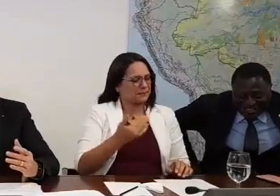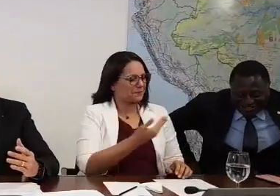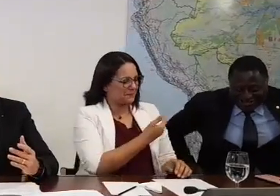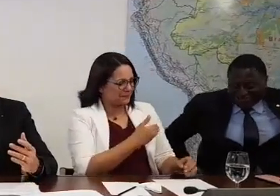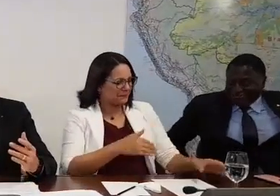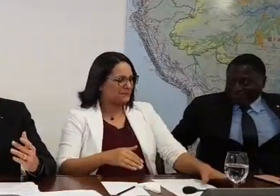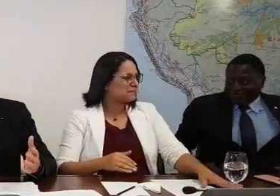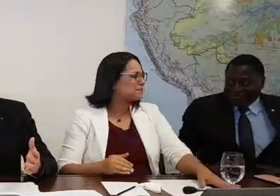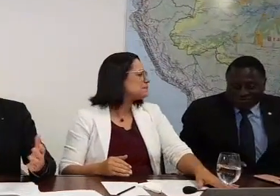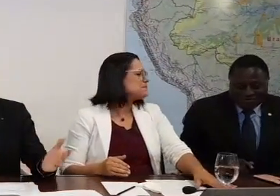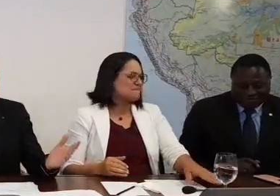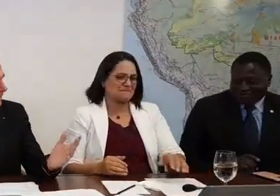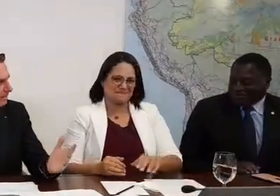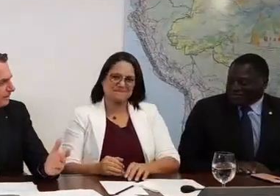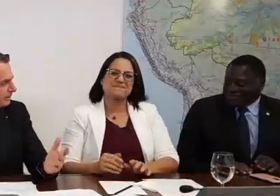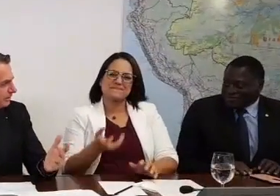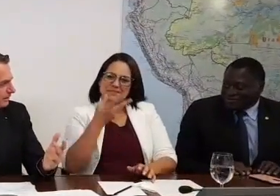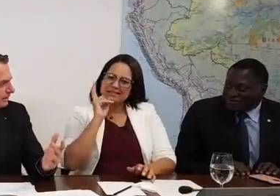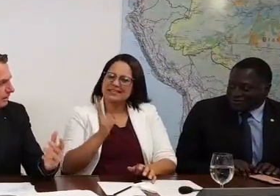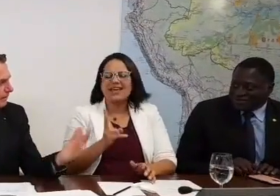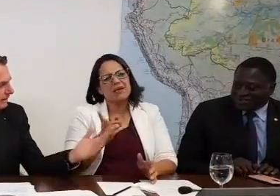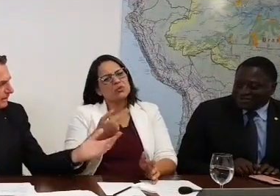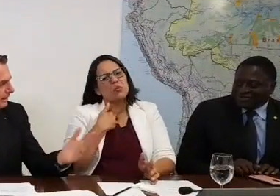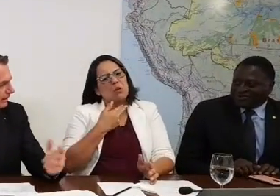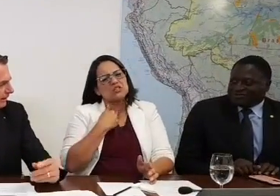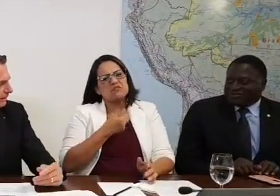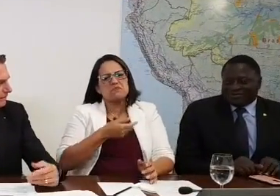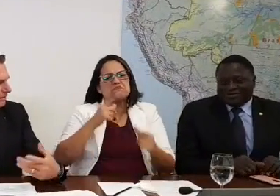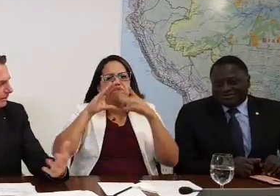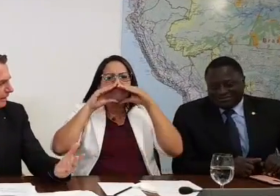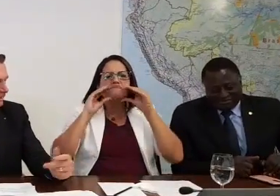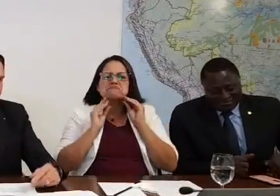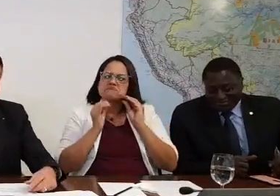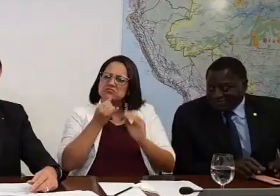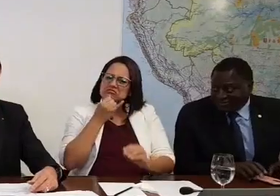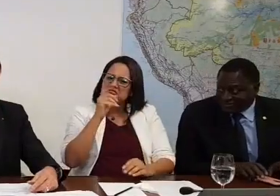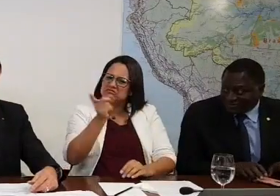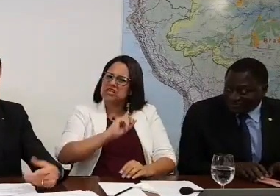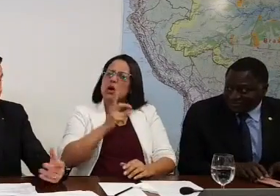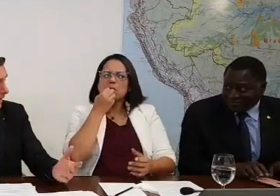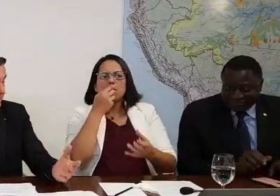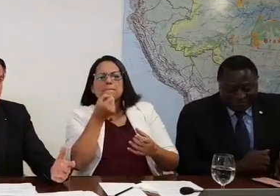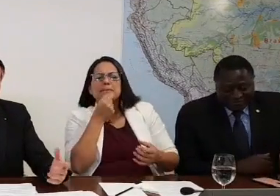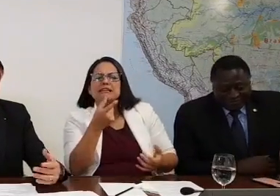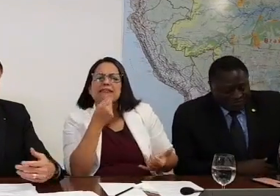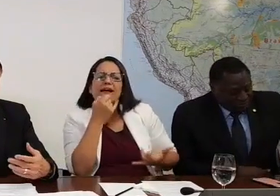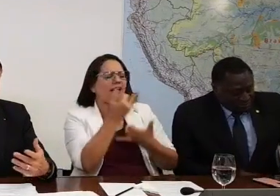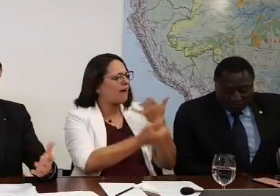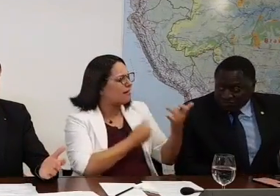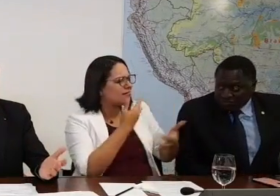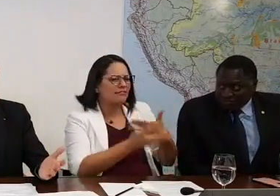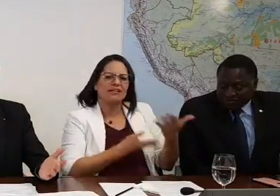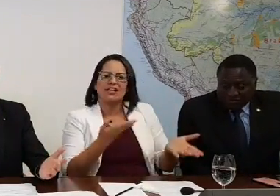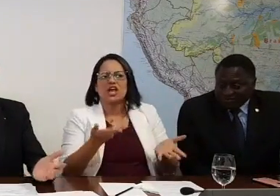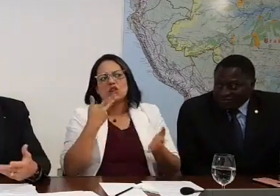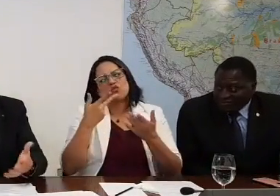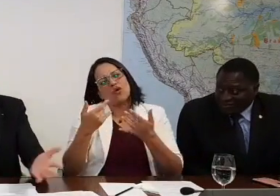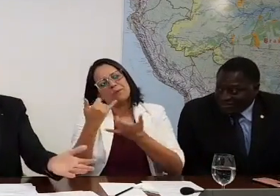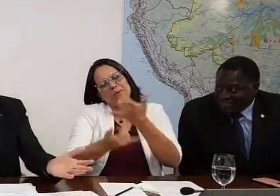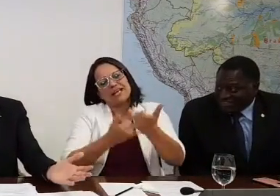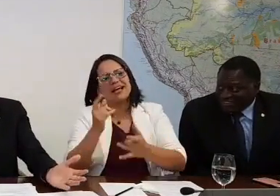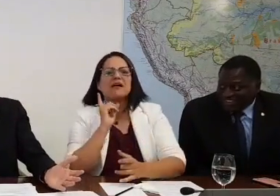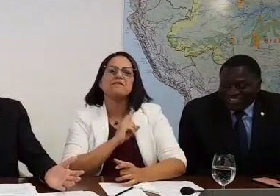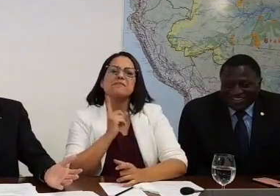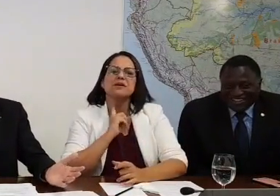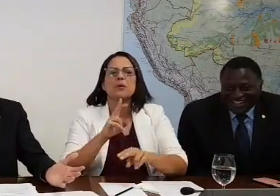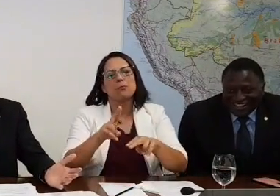Nós não podemos perder a alegria de brincar com as pessoas, nós estamos perdendo essa alegria de fazer uma brincadeira, de fazer uma piada. Eu não vou brincar com o Flamenguinho, só porque meu